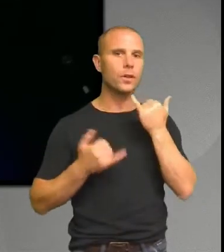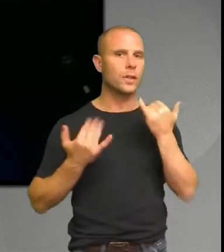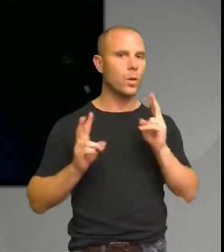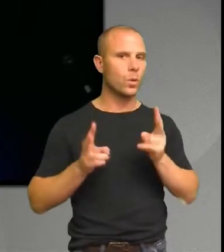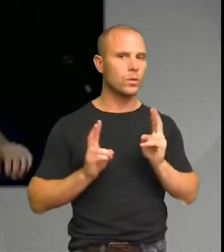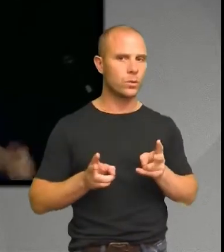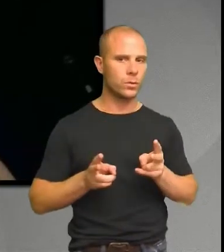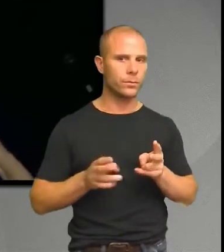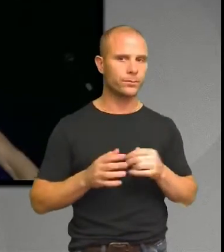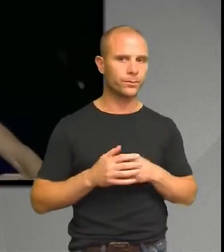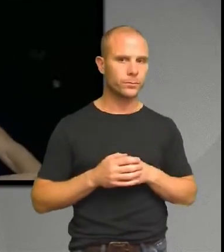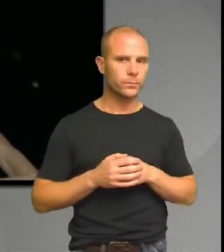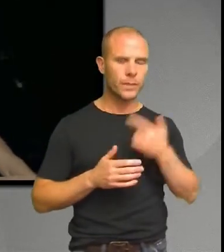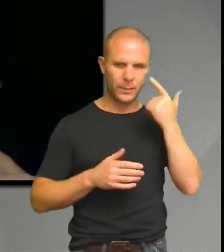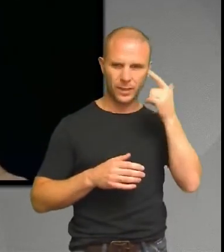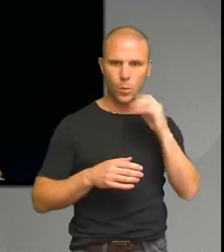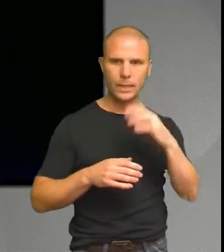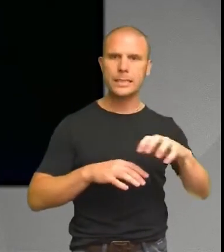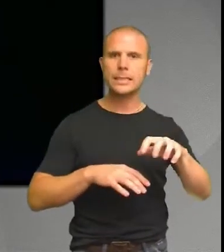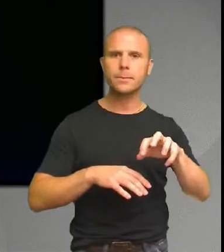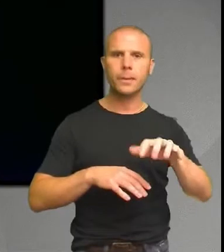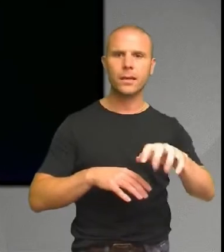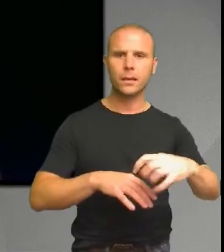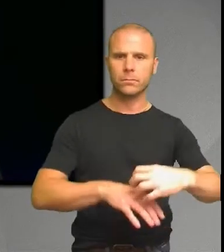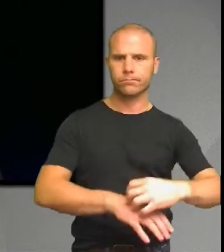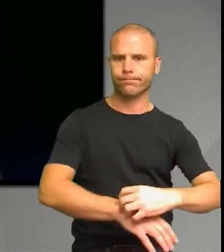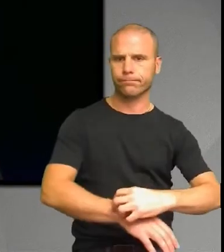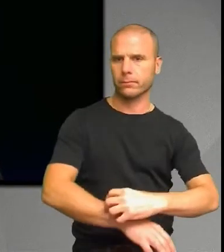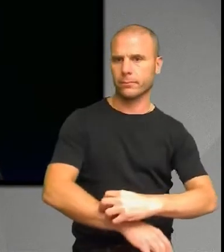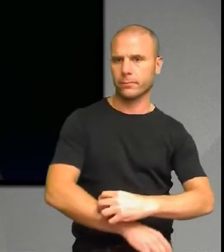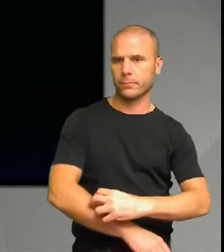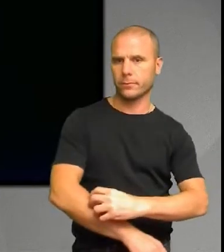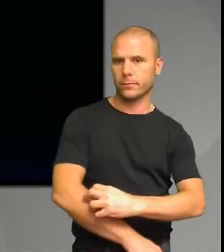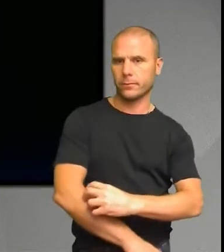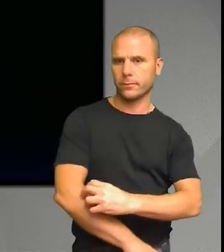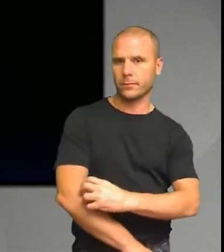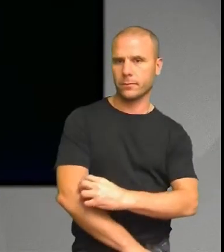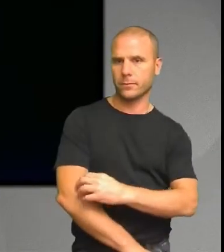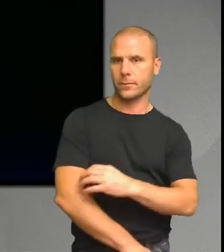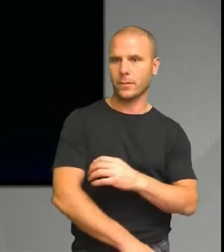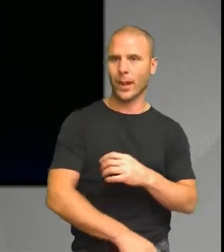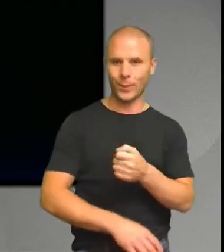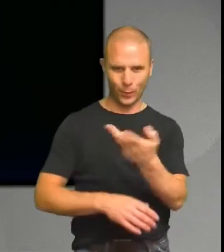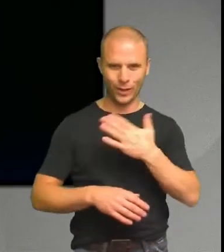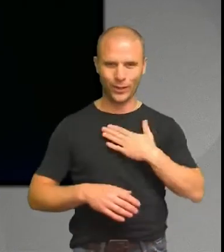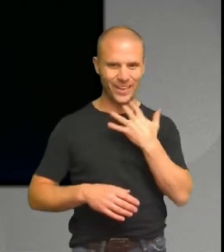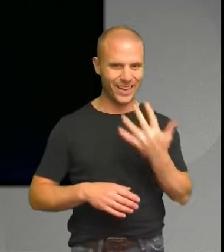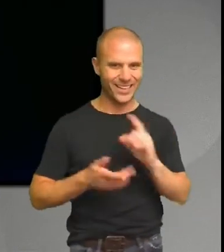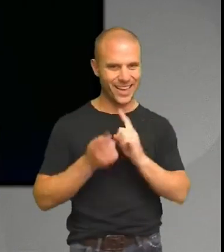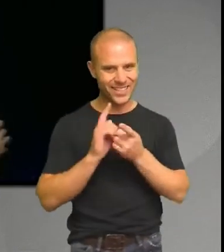Tänker att en spindel kryper upp för mina armar. Vissa kryper det då på i kroppen lite grann. För mig skulle